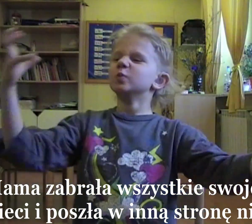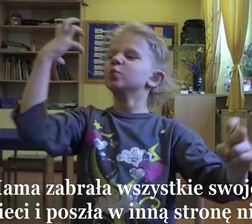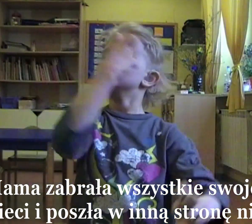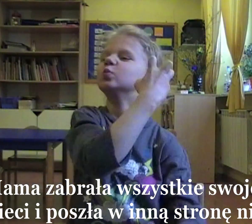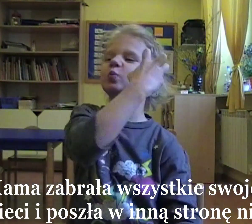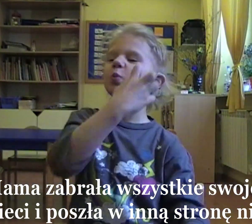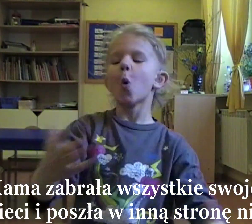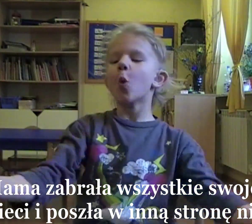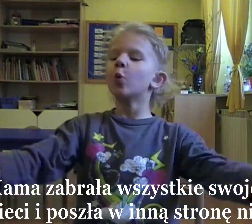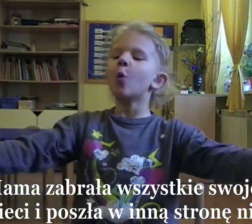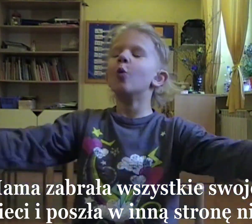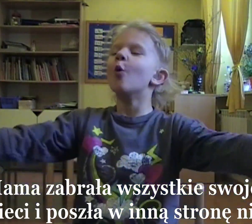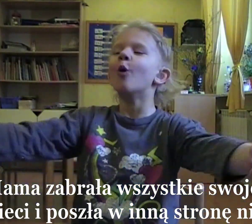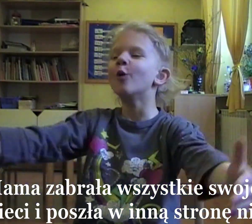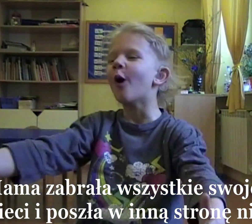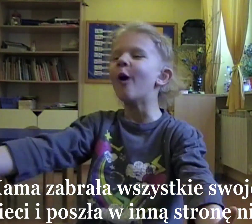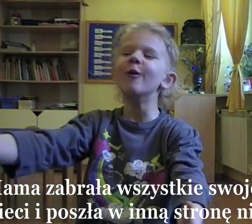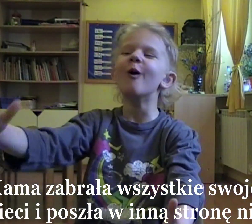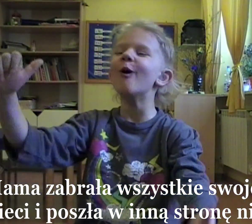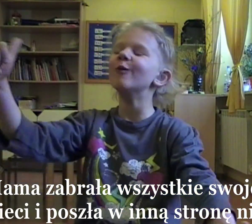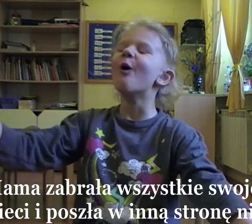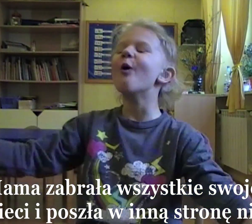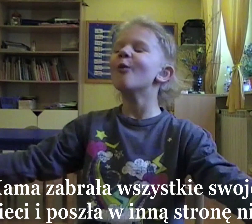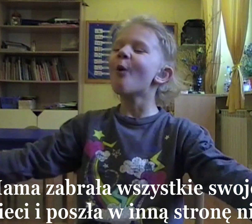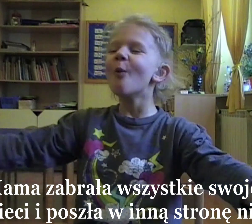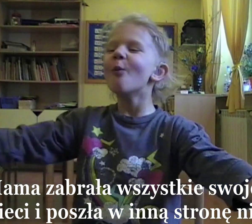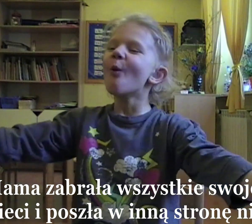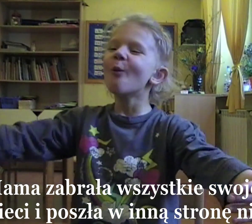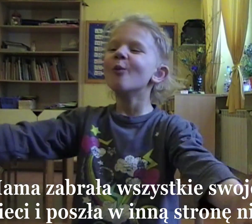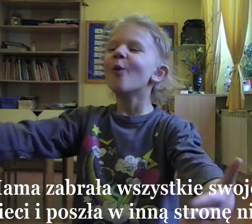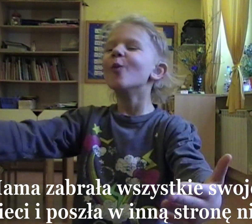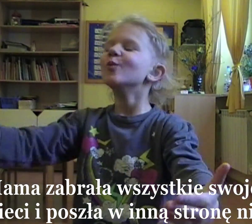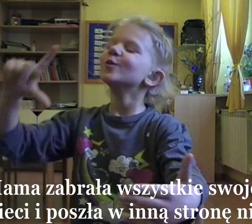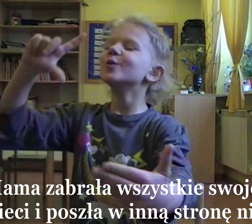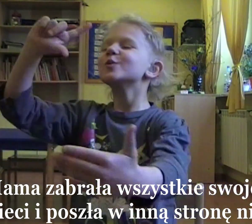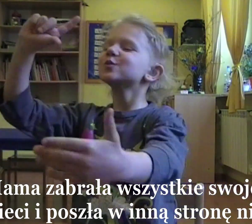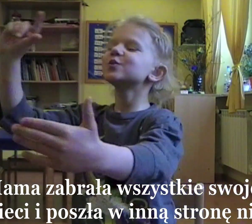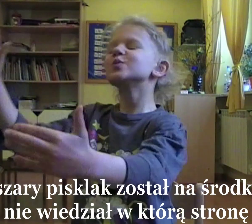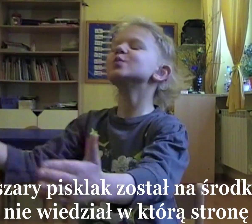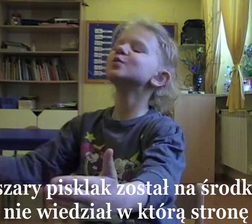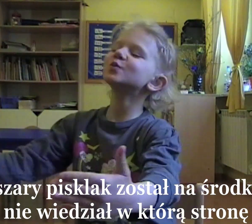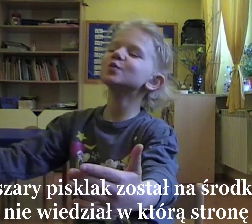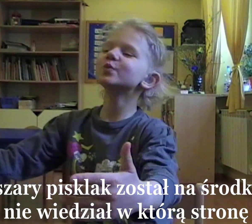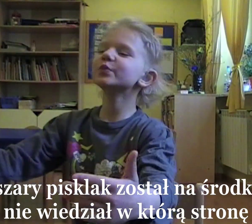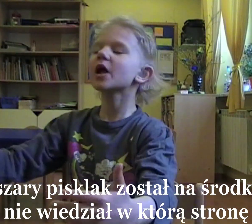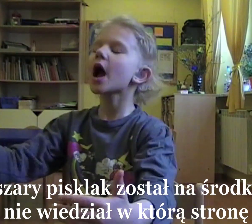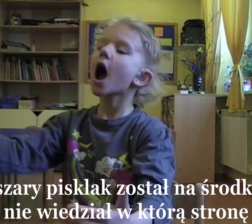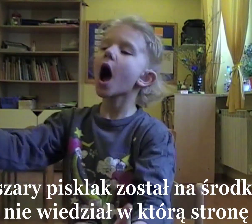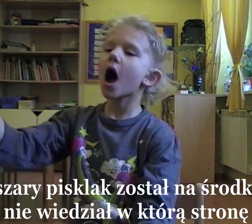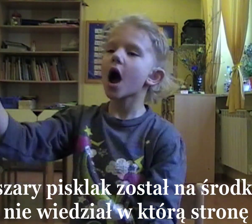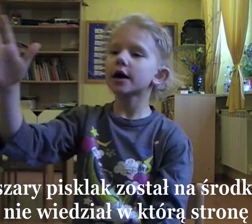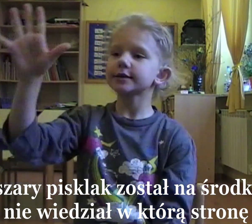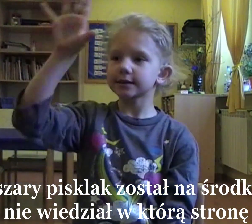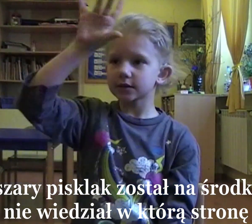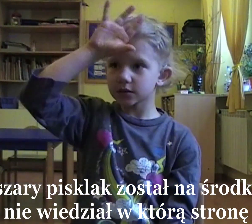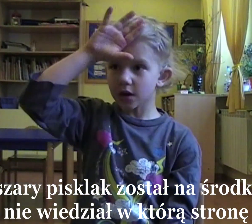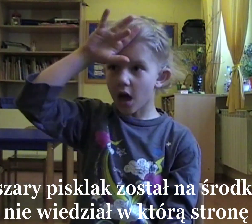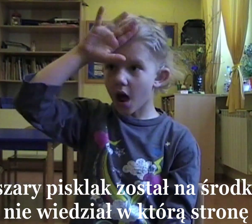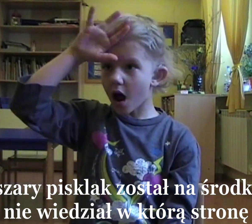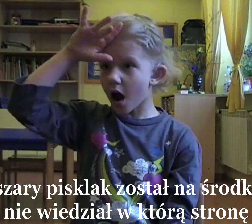Mama zabrała wszystkie swoje żółte dzieci i poszła w inną stronę niż tato, a szary pisklak